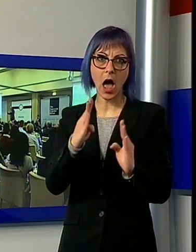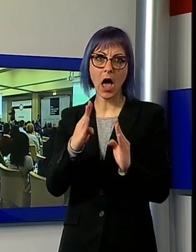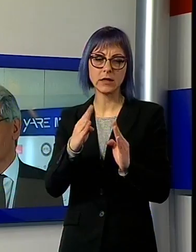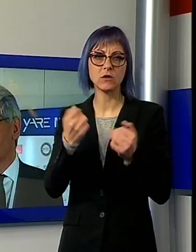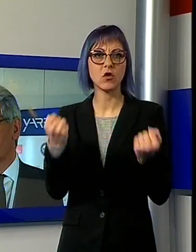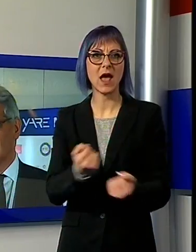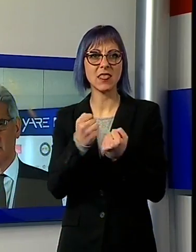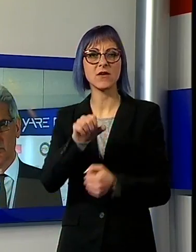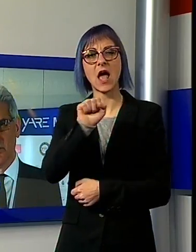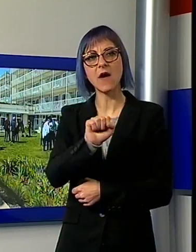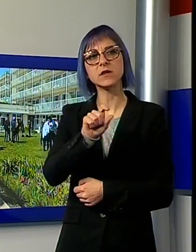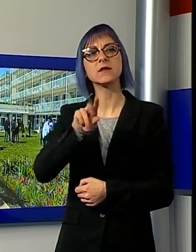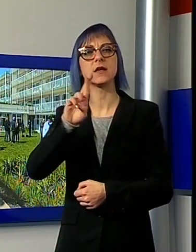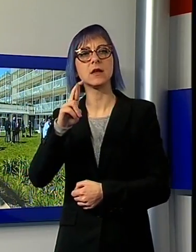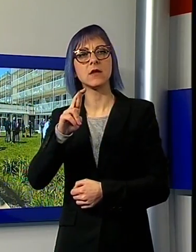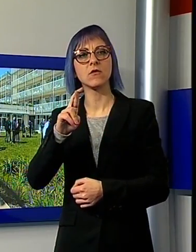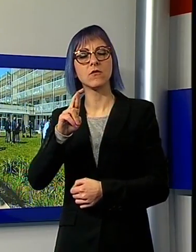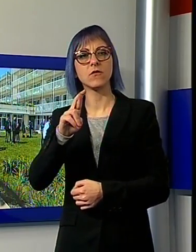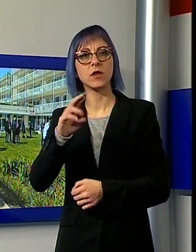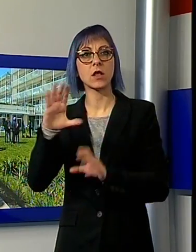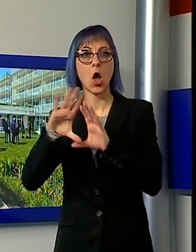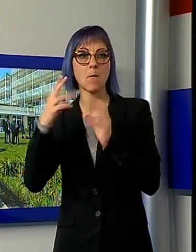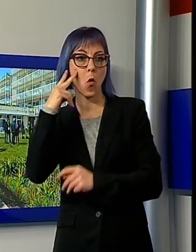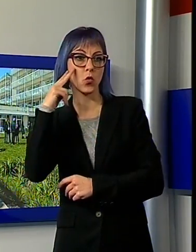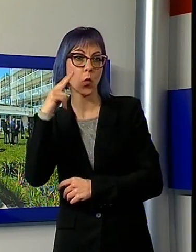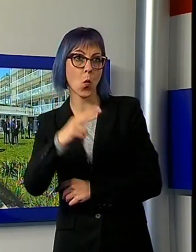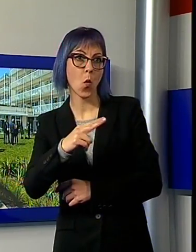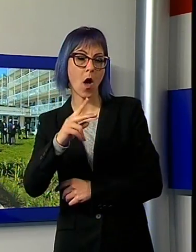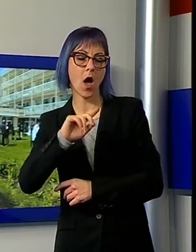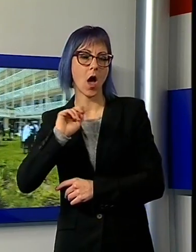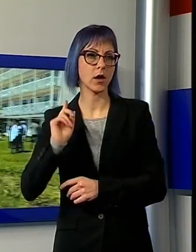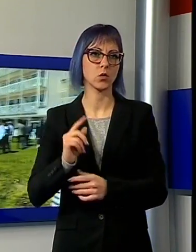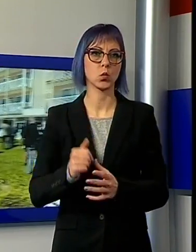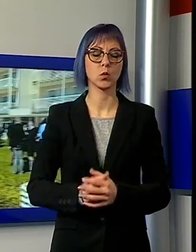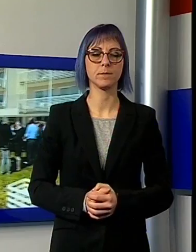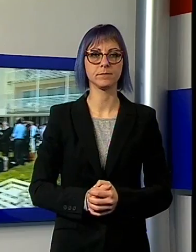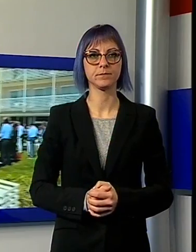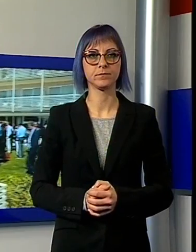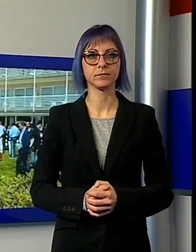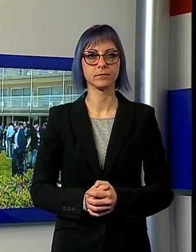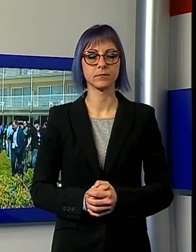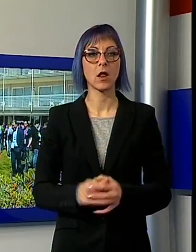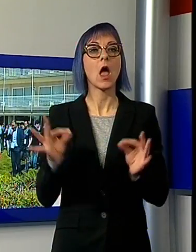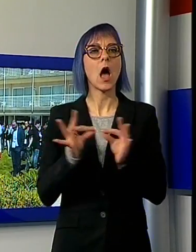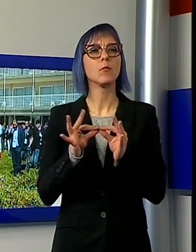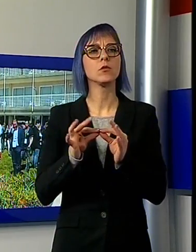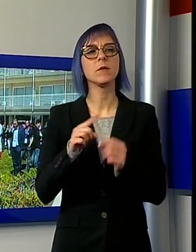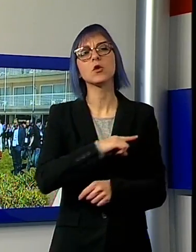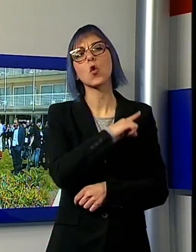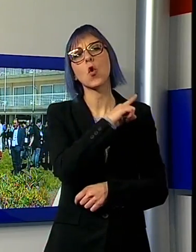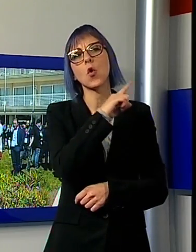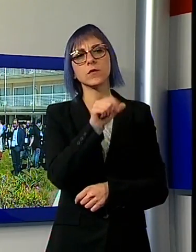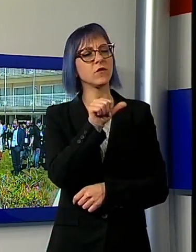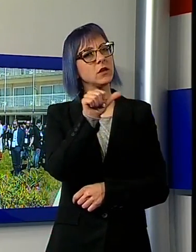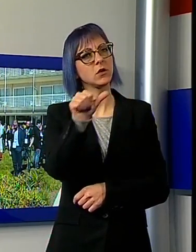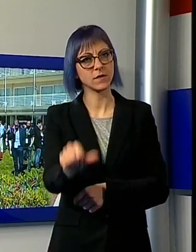after sales e del refit nel mondo. Iare, evento promosso dal Consorzio Navigo, prosegue fino a sabato con workshop, incontri, B2B e serate